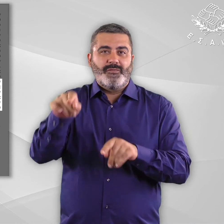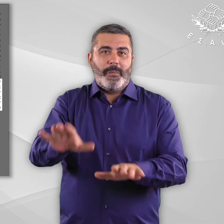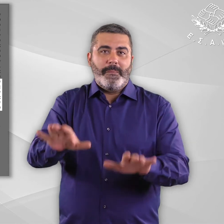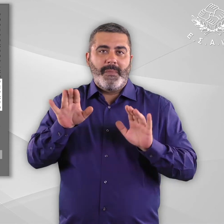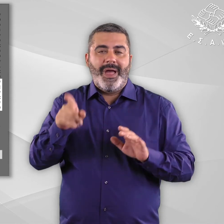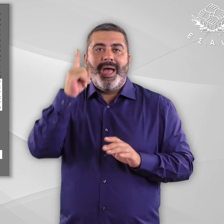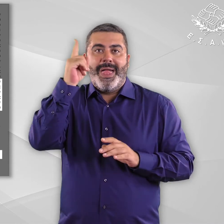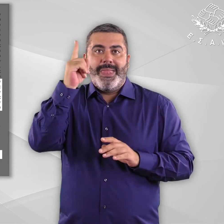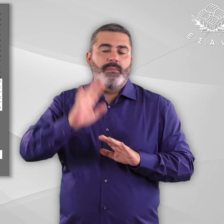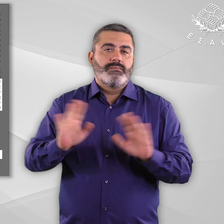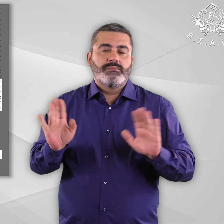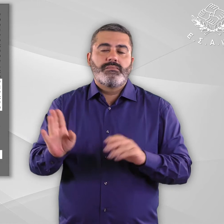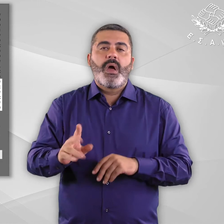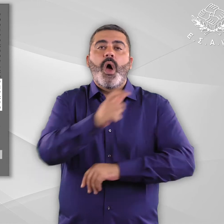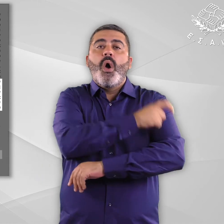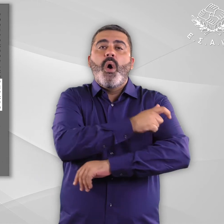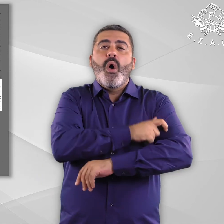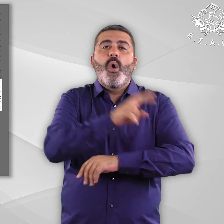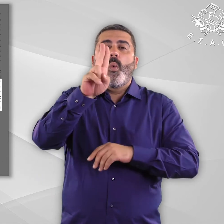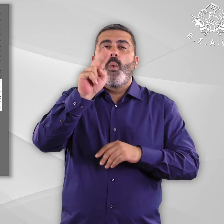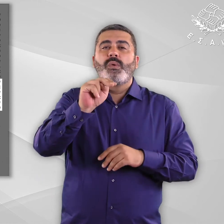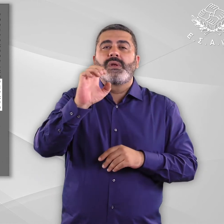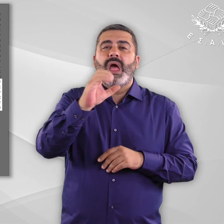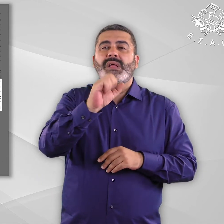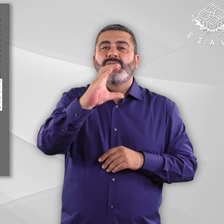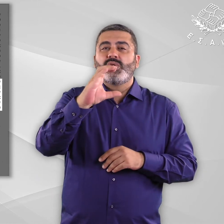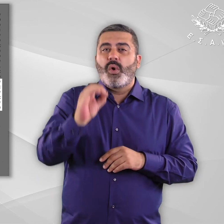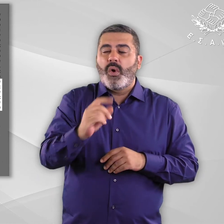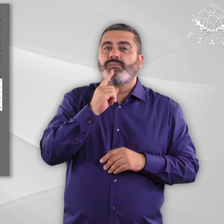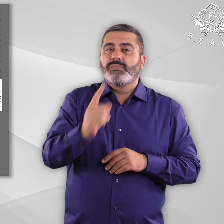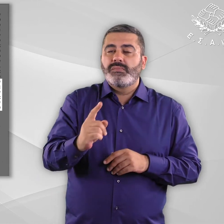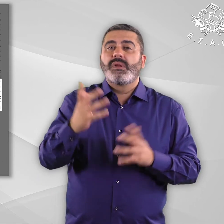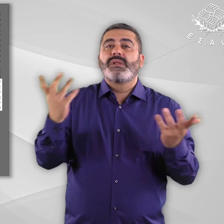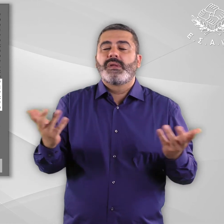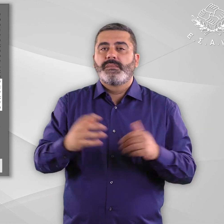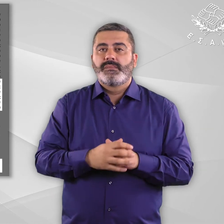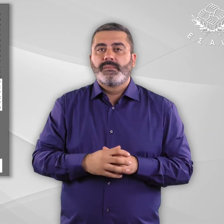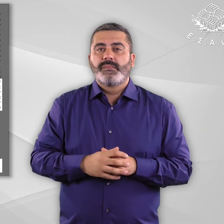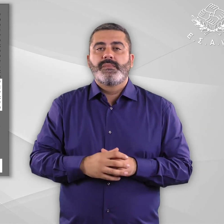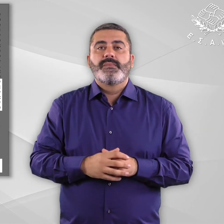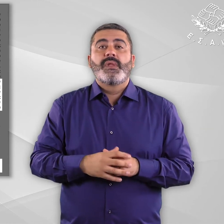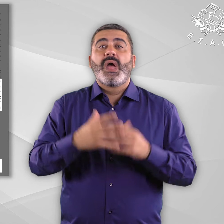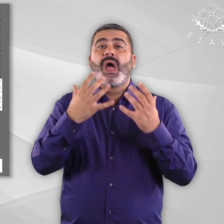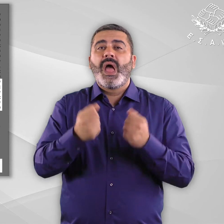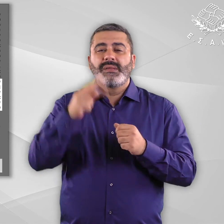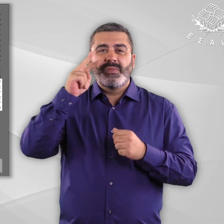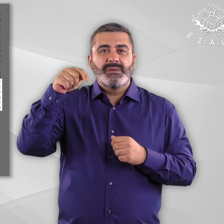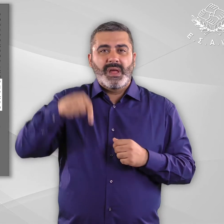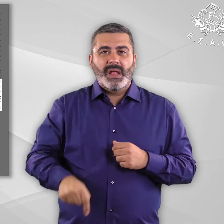UNESCO βλέπε υποσημείωση 36 και του Διεθνού Συμβουλίου των Μουσείων, ICOM, βλέπε υποσημείωση 37. Ήδη από τις